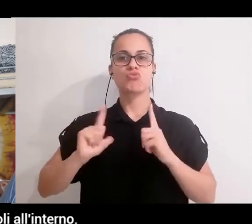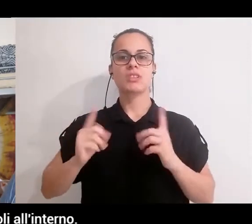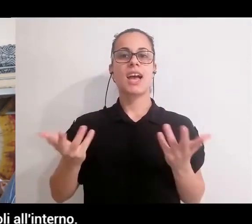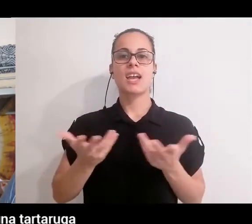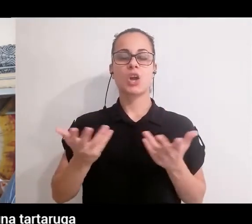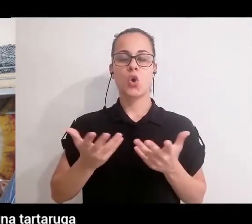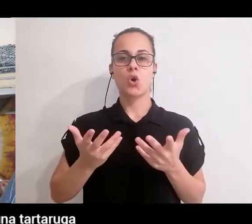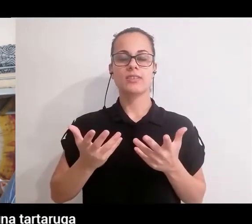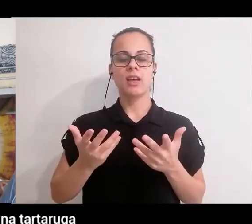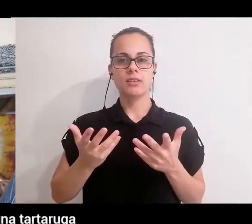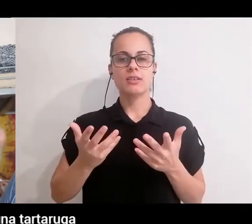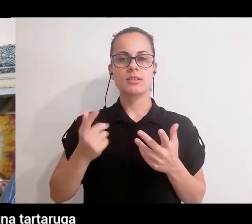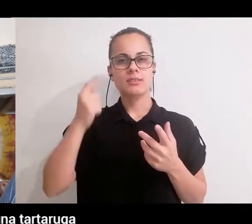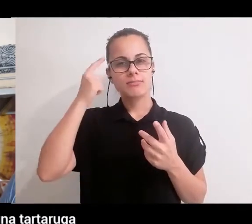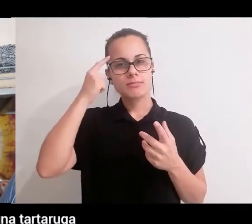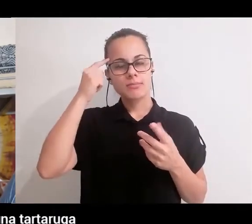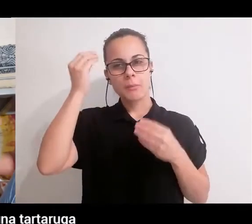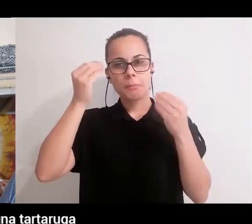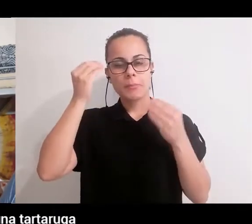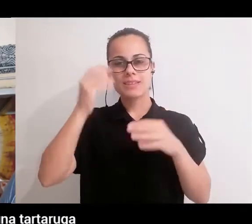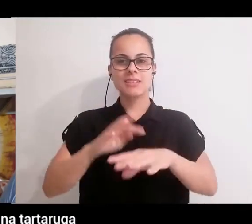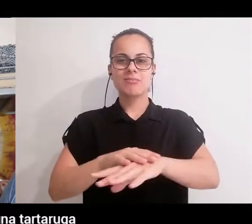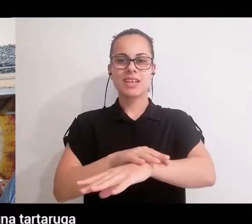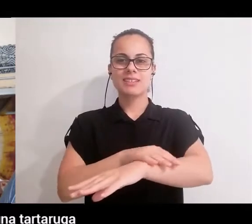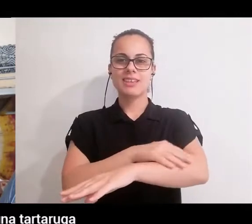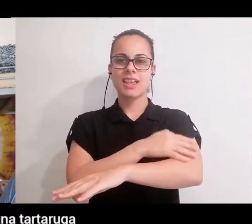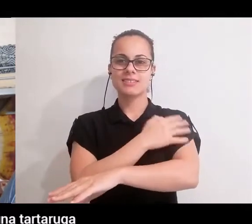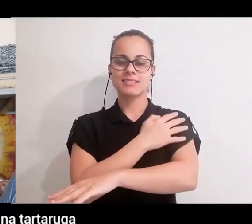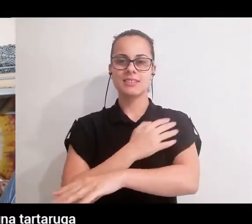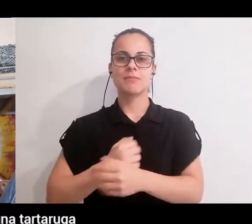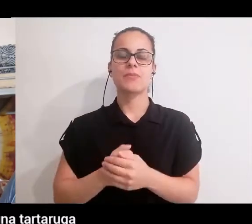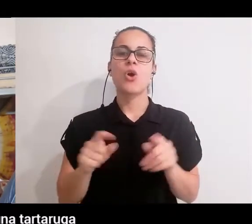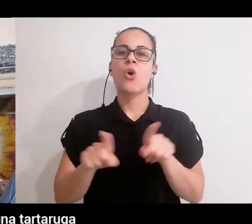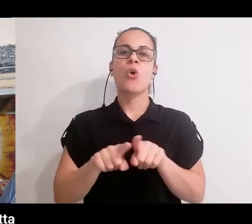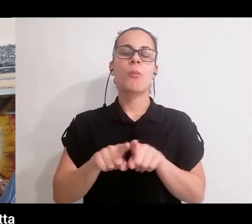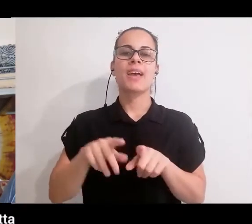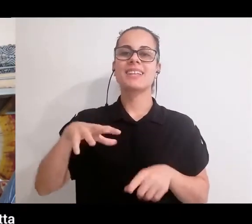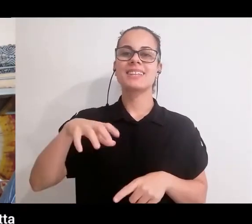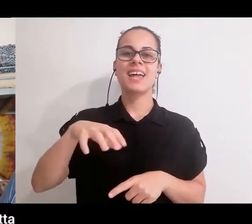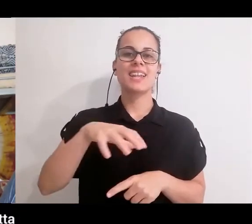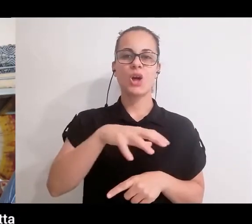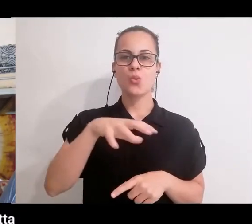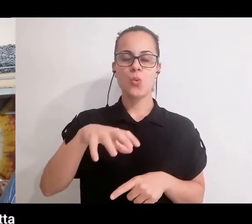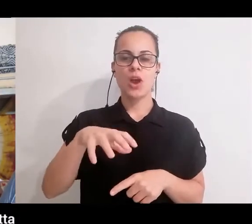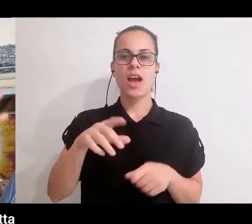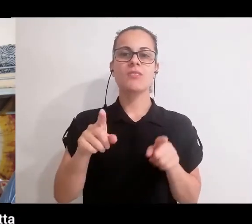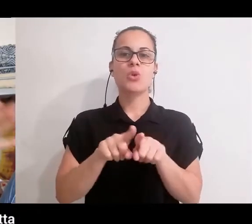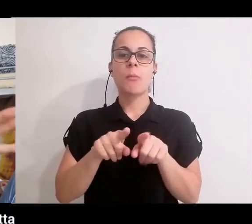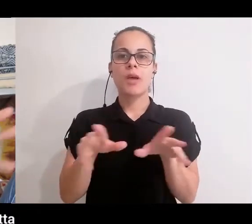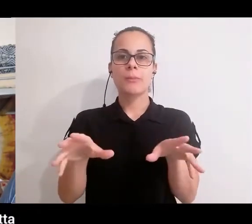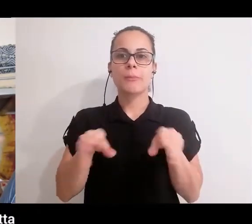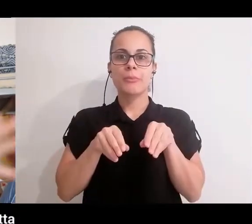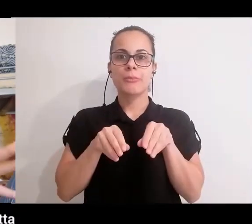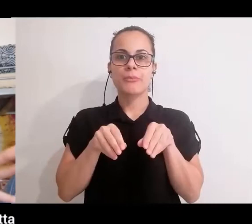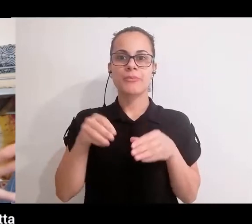volgendoli all'interno. Quindi c'è una ritrazione, come se fosse una tartaruga, che rientra nel suo